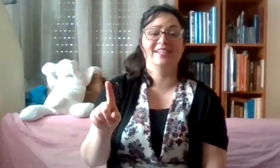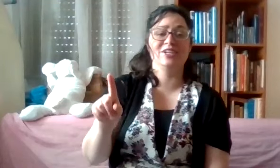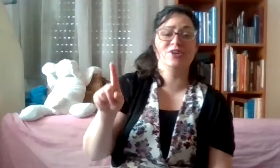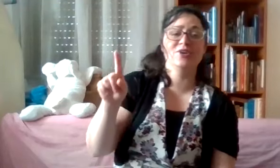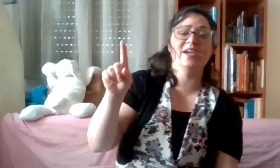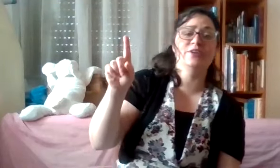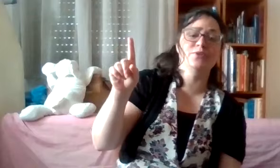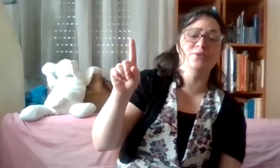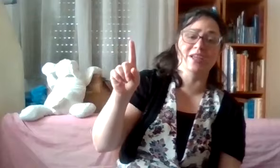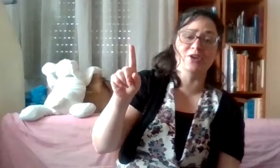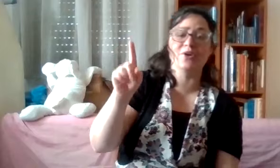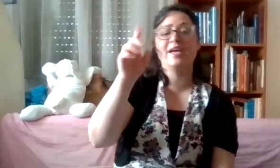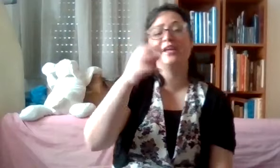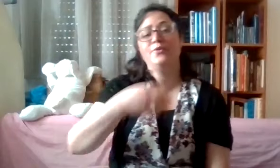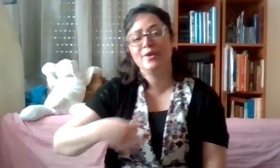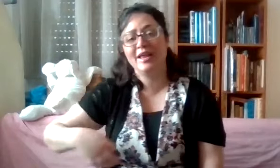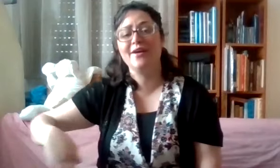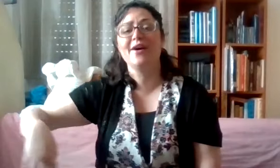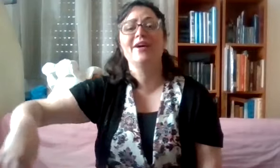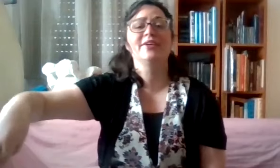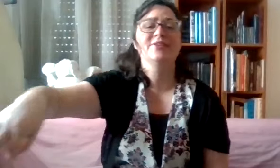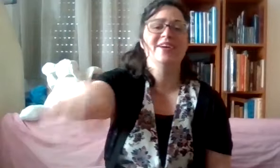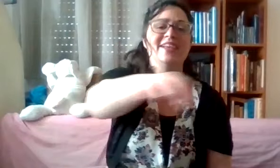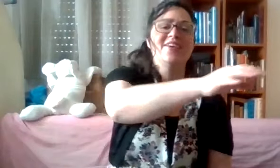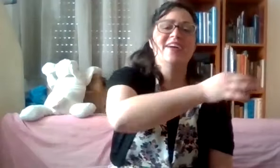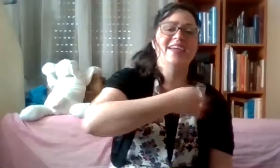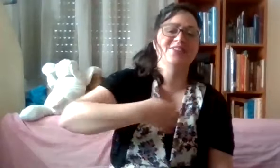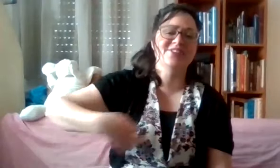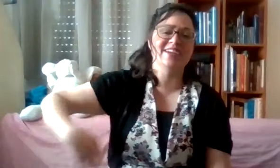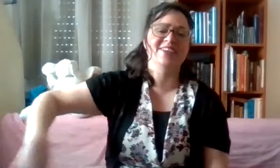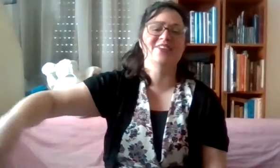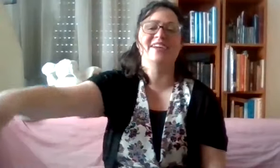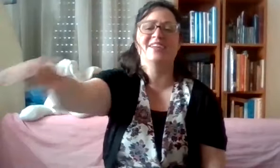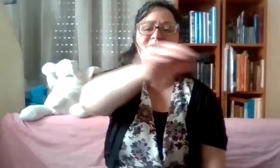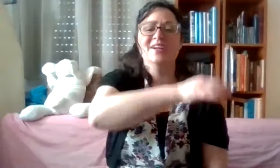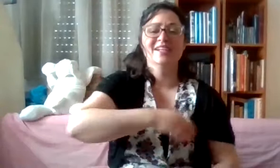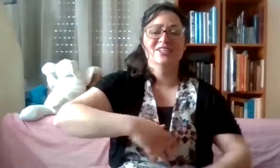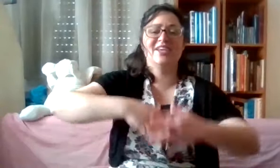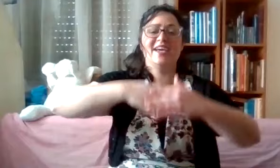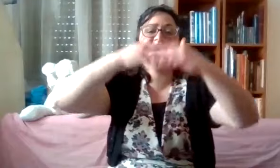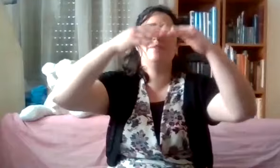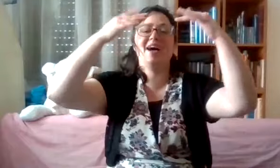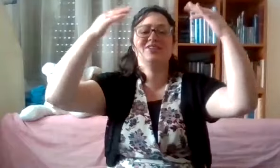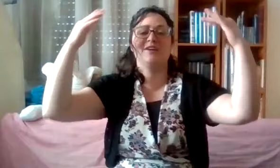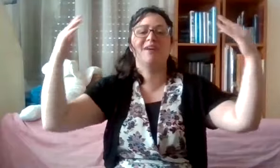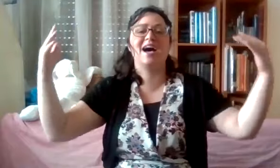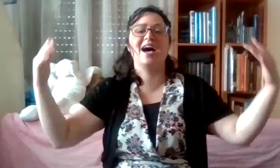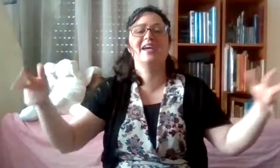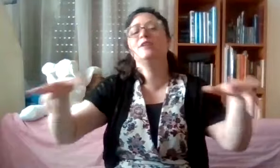אלוהנו, אלוהנו, אלוהנו, אלוהנו, אלוהנו. שבשמיים